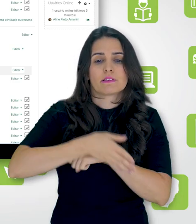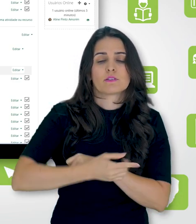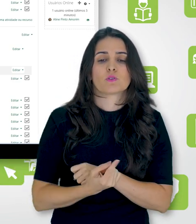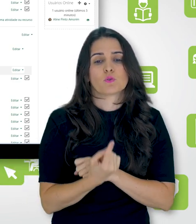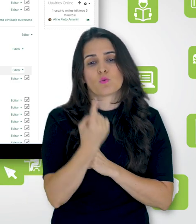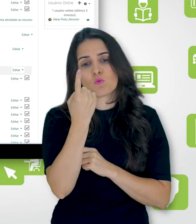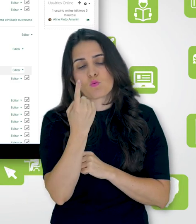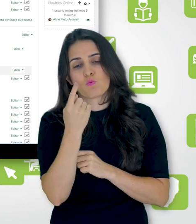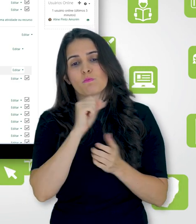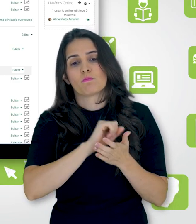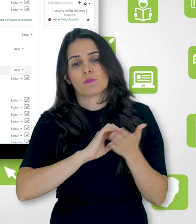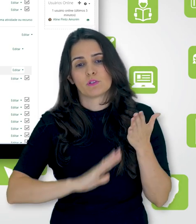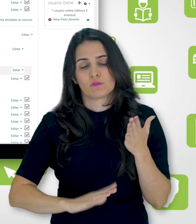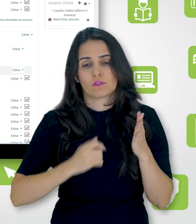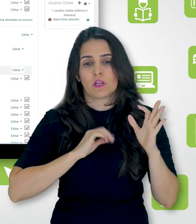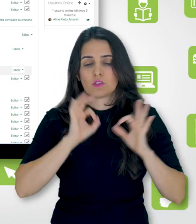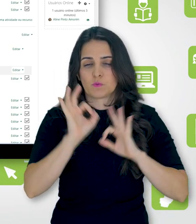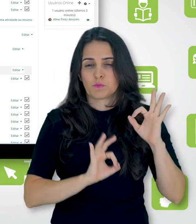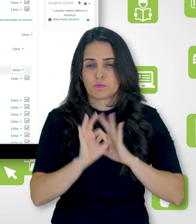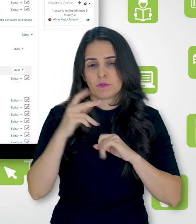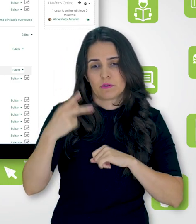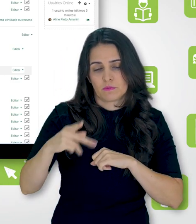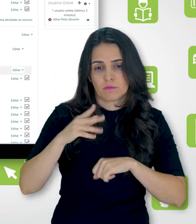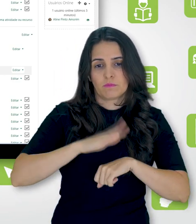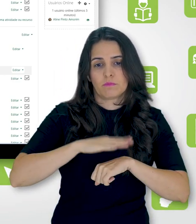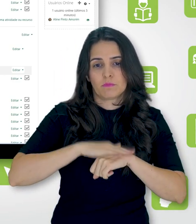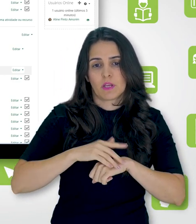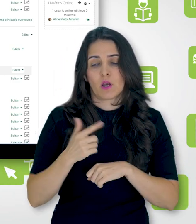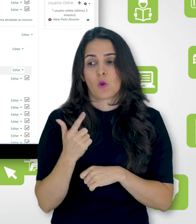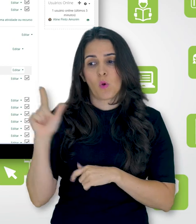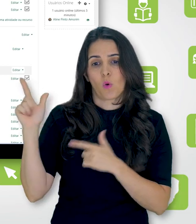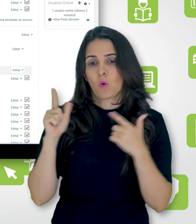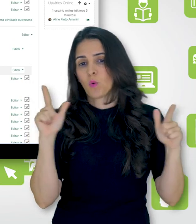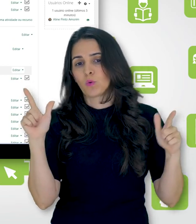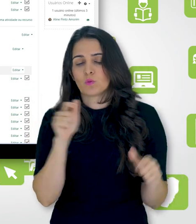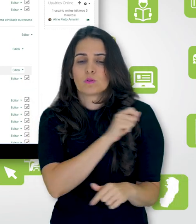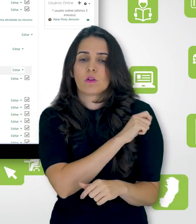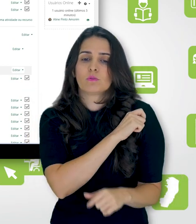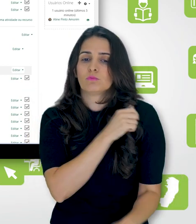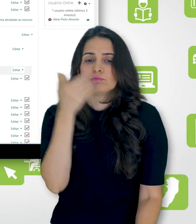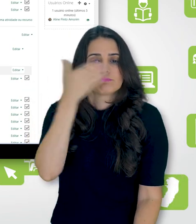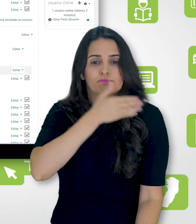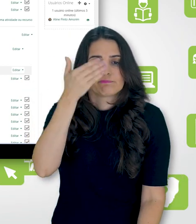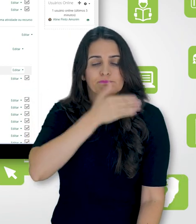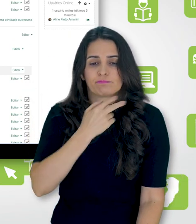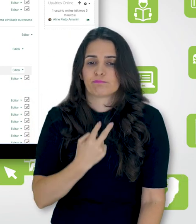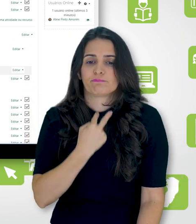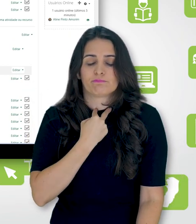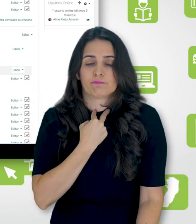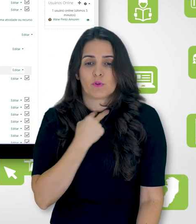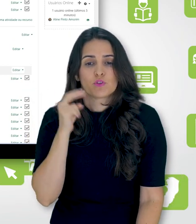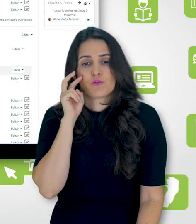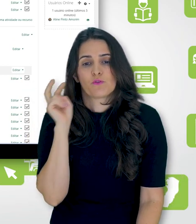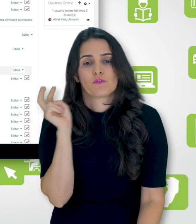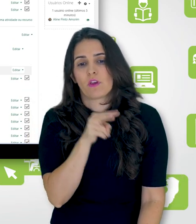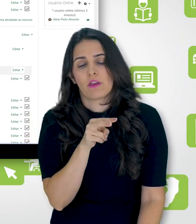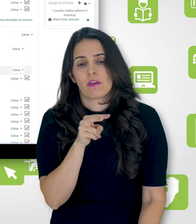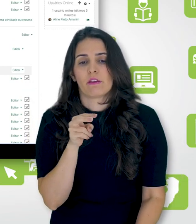substitutiva que eu preparei para esse aluno, sem que os outros estudantes visualizem essa atividade e se